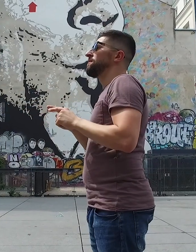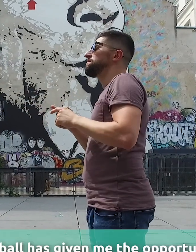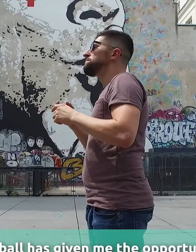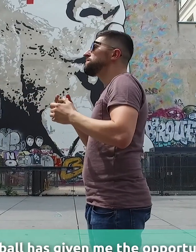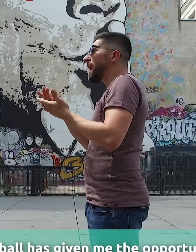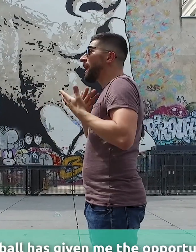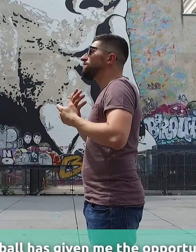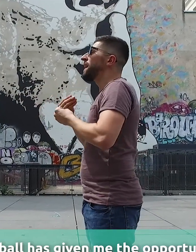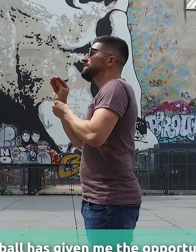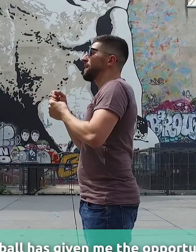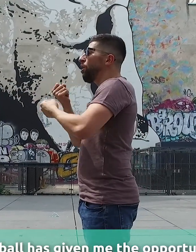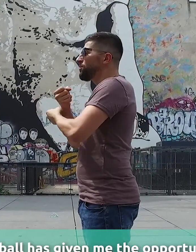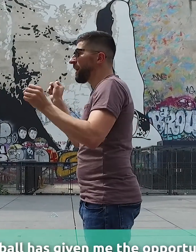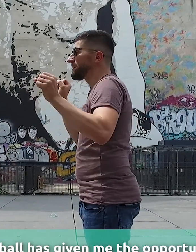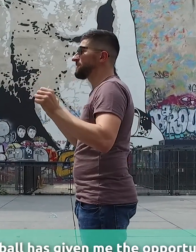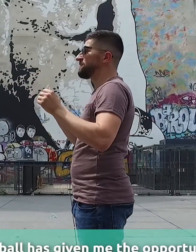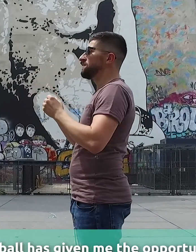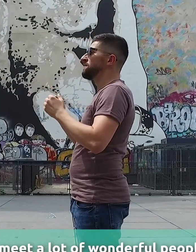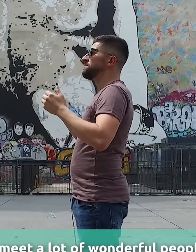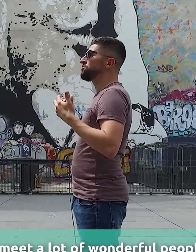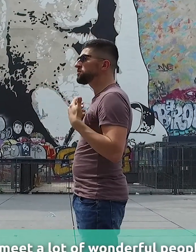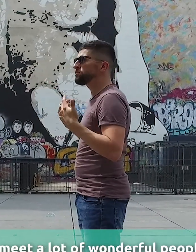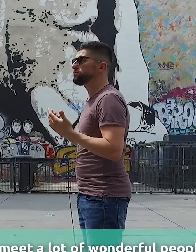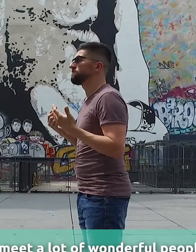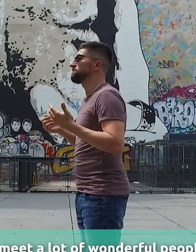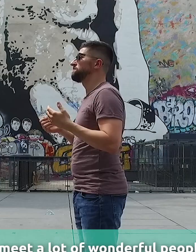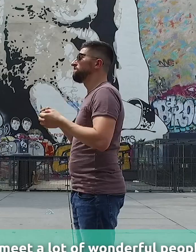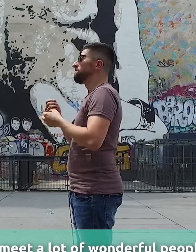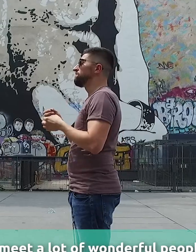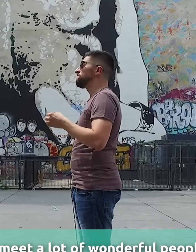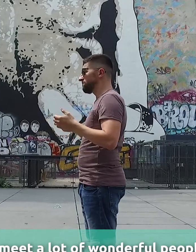Dzięki piłce poznałem wiele wspaniałych ludzi.